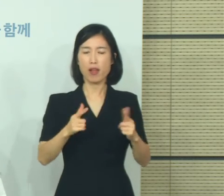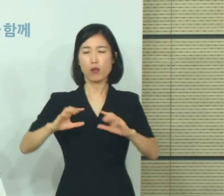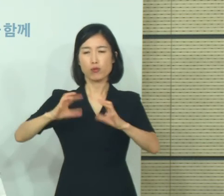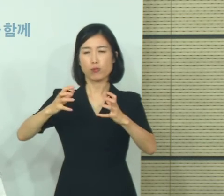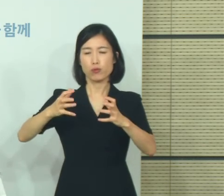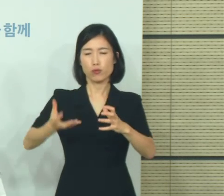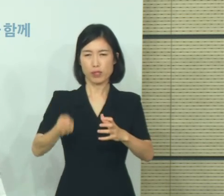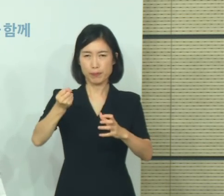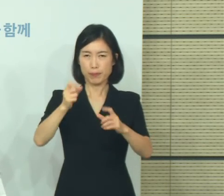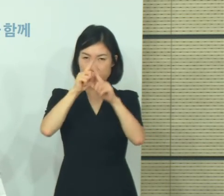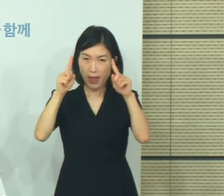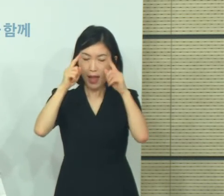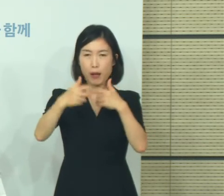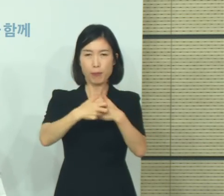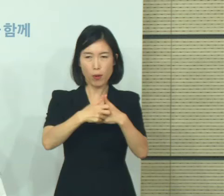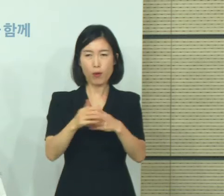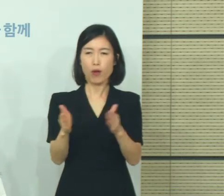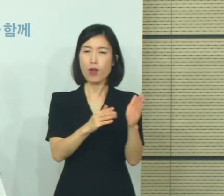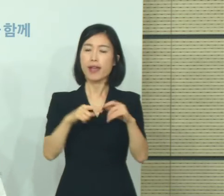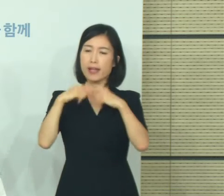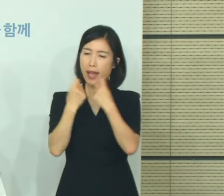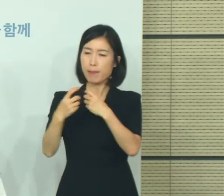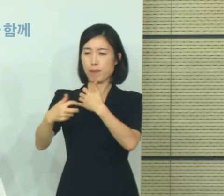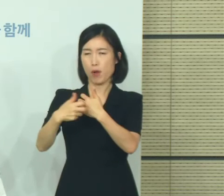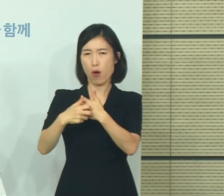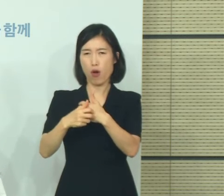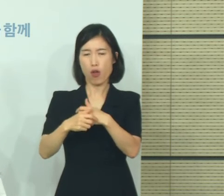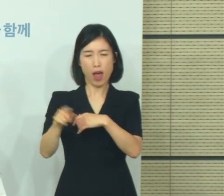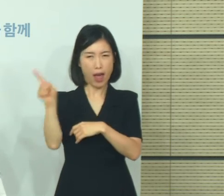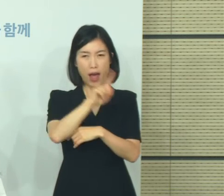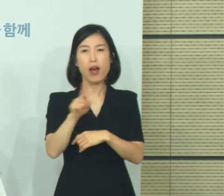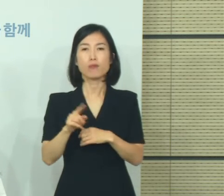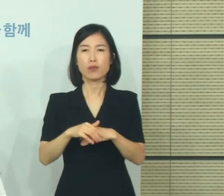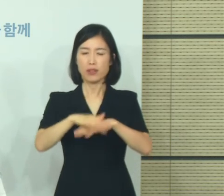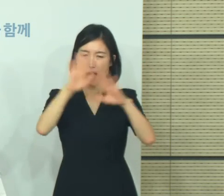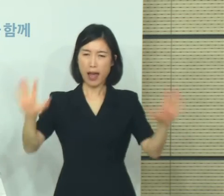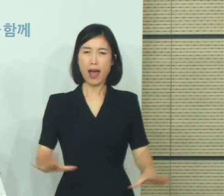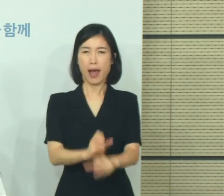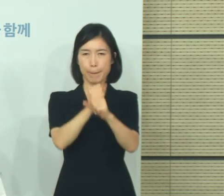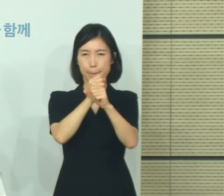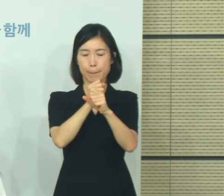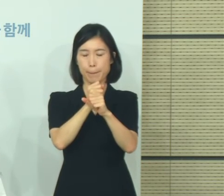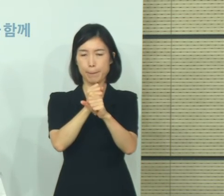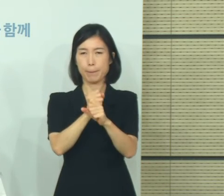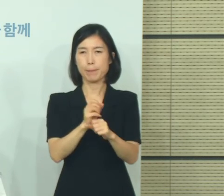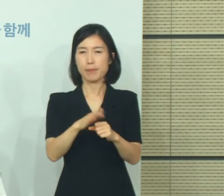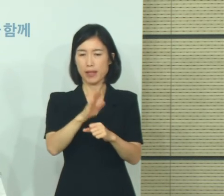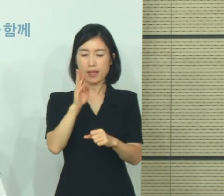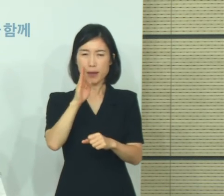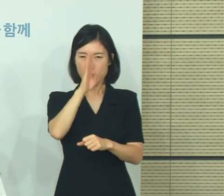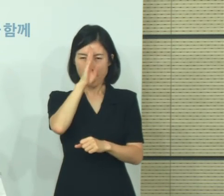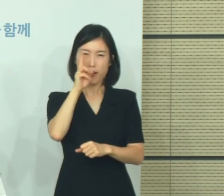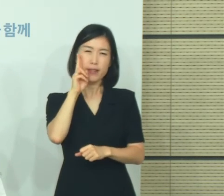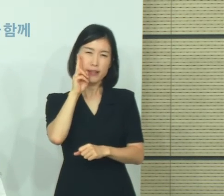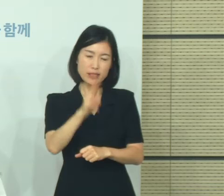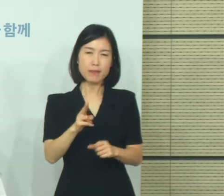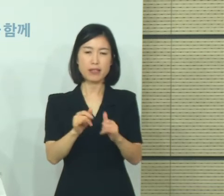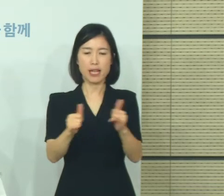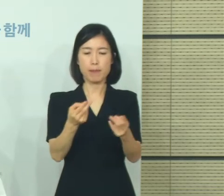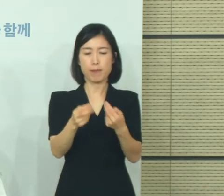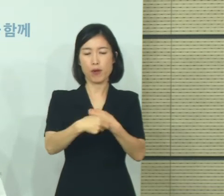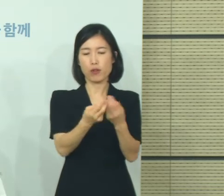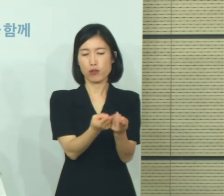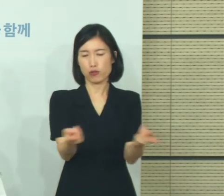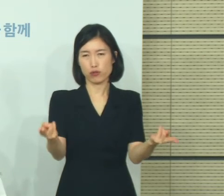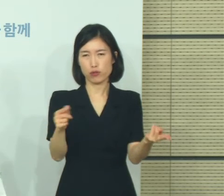국립대학병원들 그리고 민간병원들 다 총괄해서 우리가 중환자용 병상을 확충을